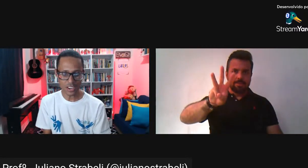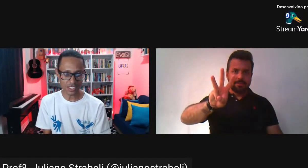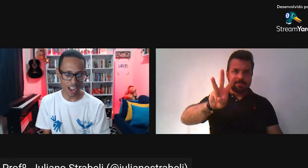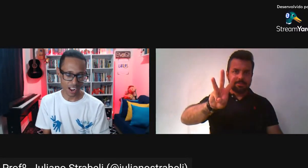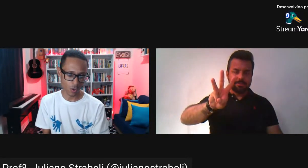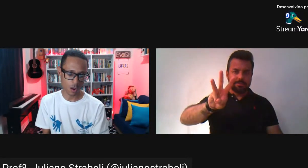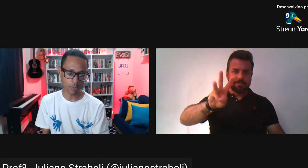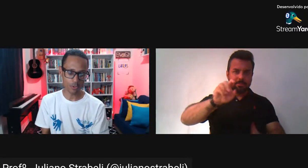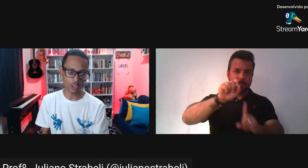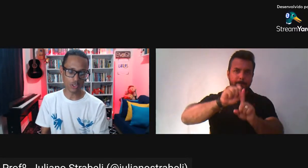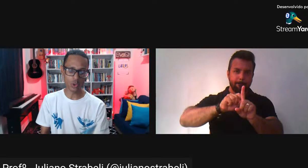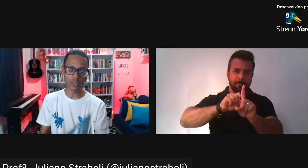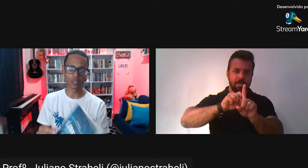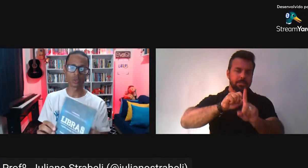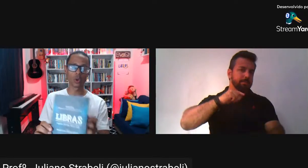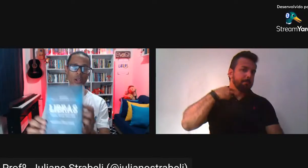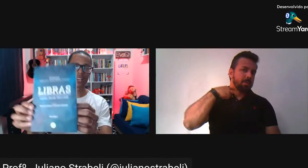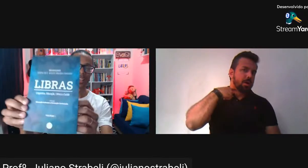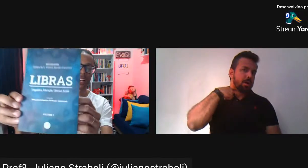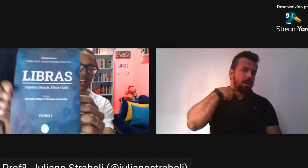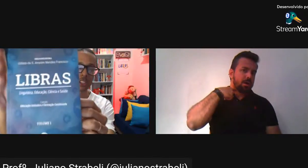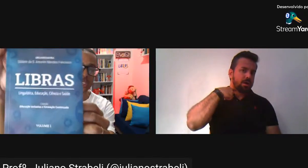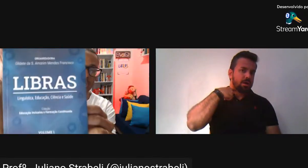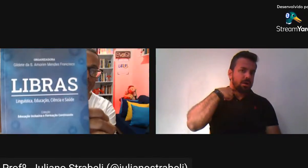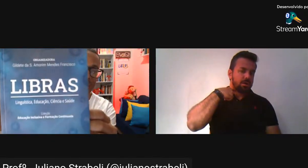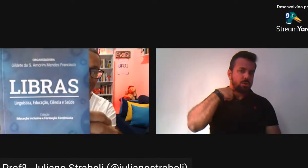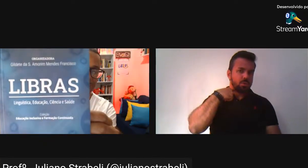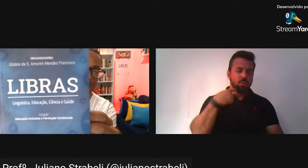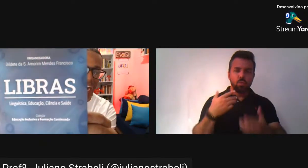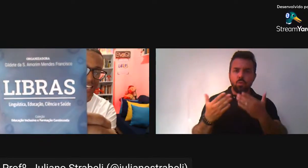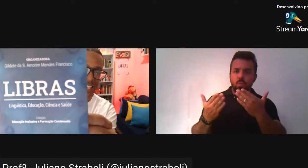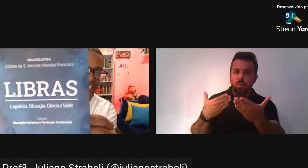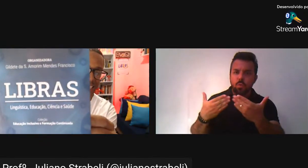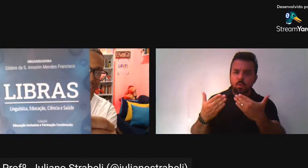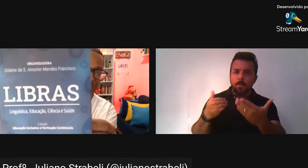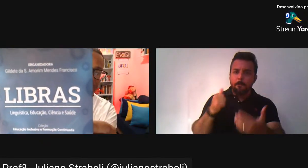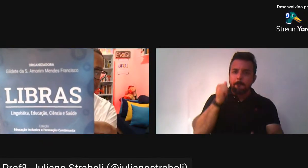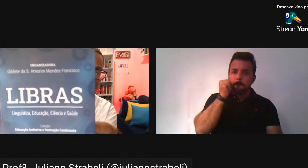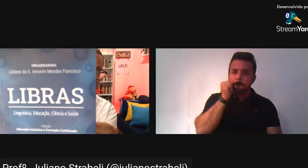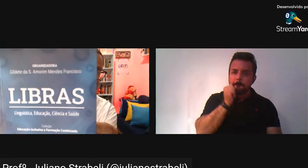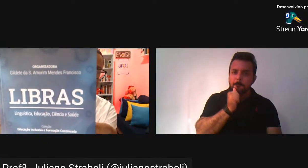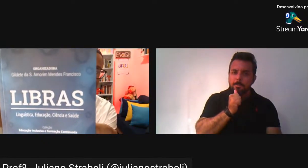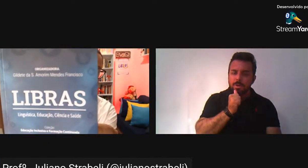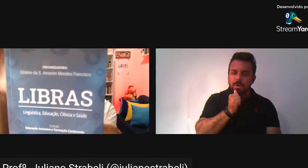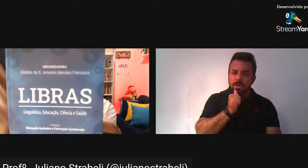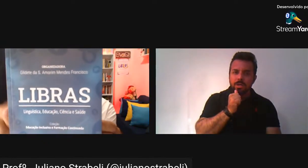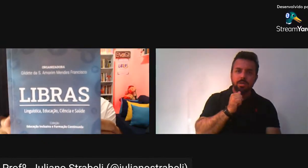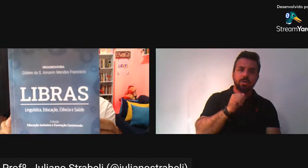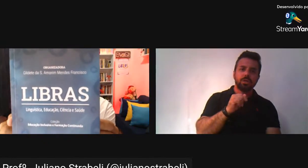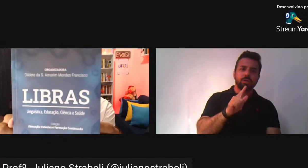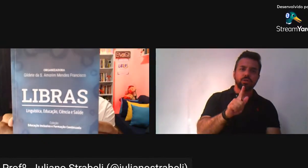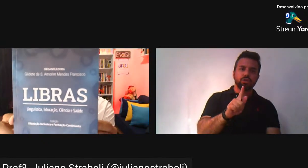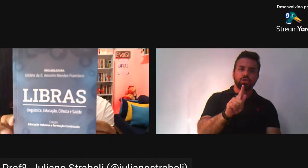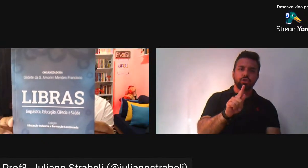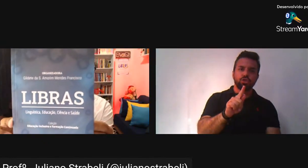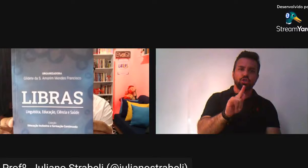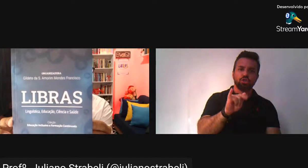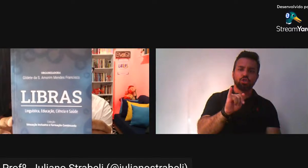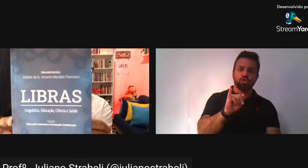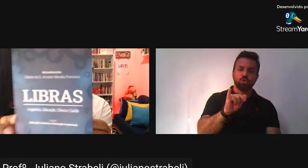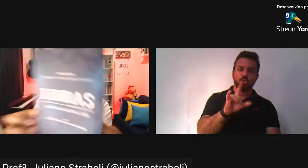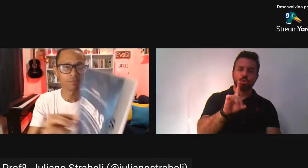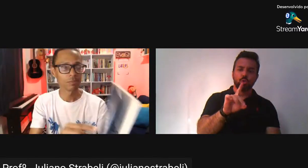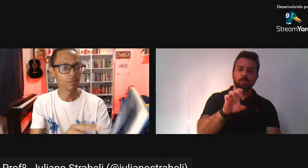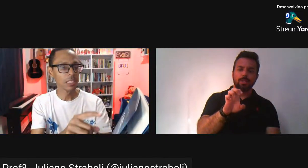conversar Com a professora Doutora Gildete Marinho Vai falar sobre Esse livro aqui Olha